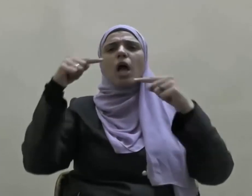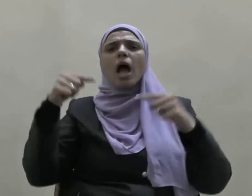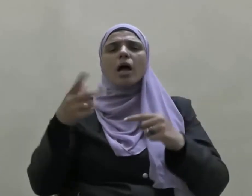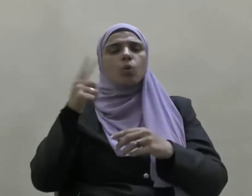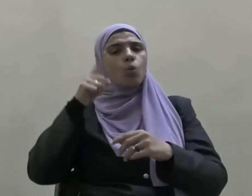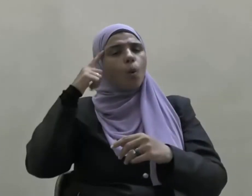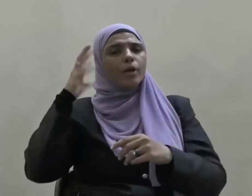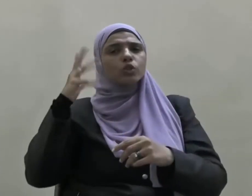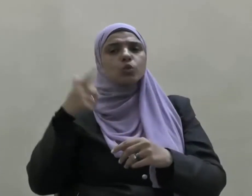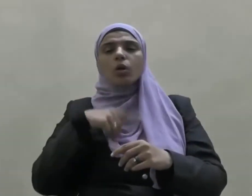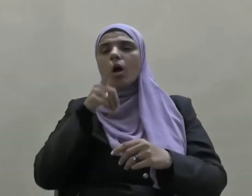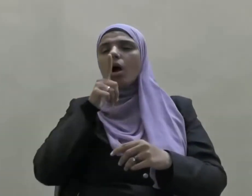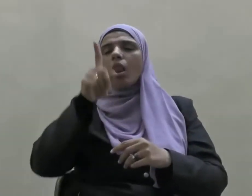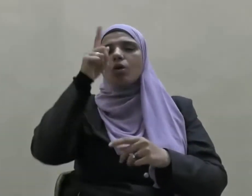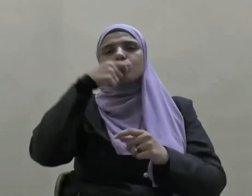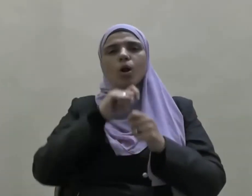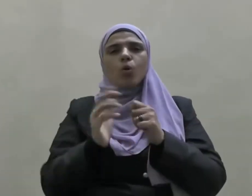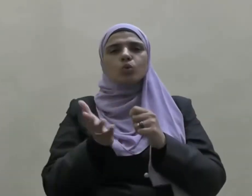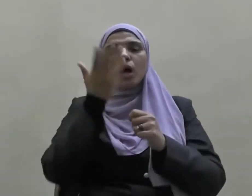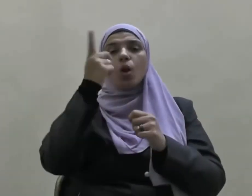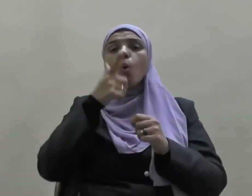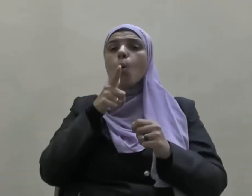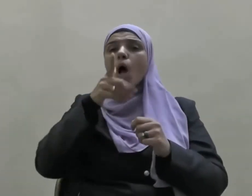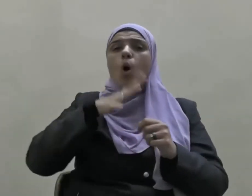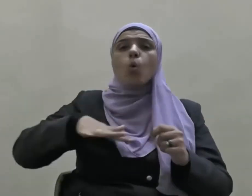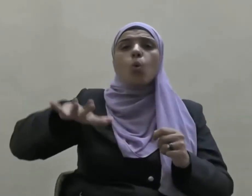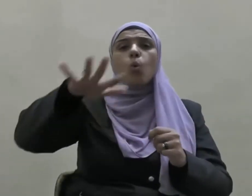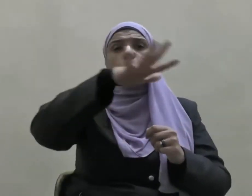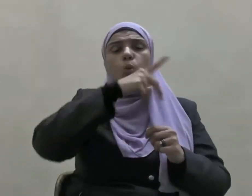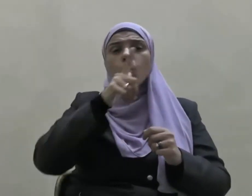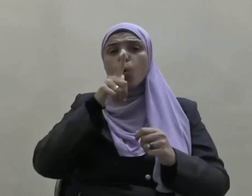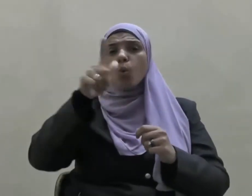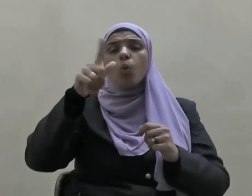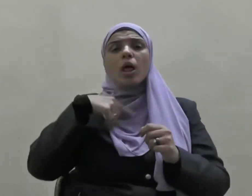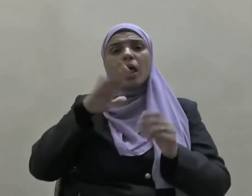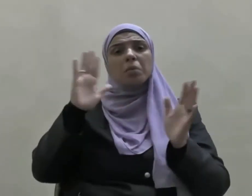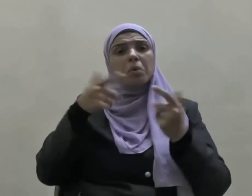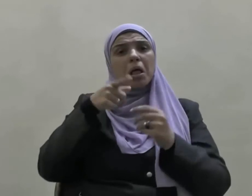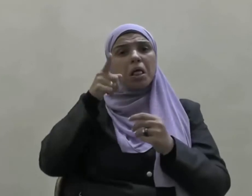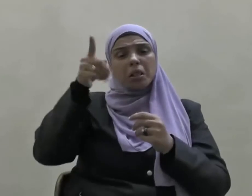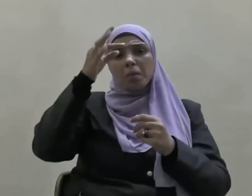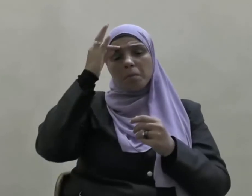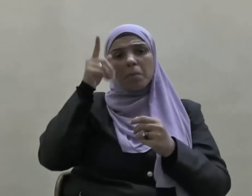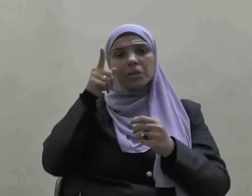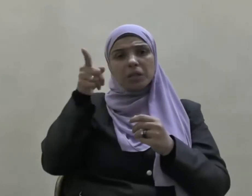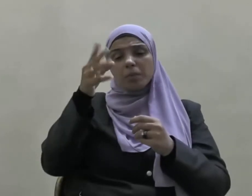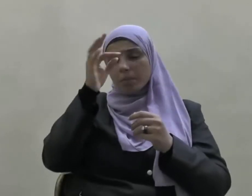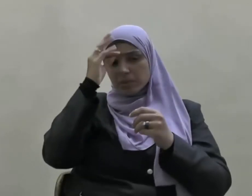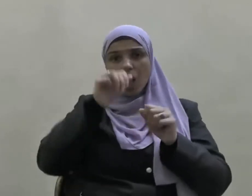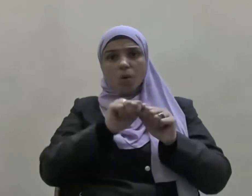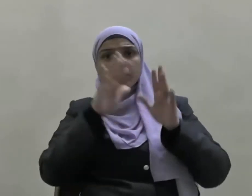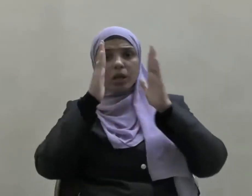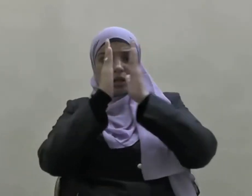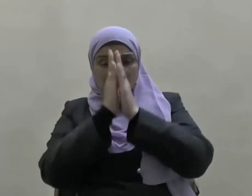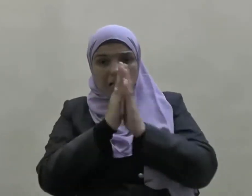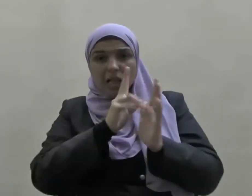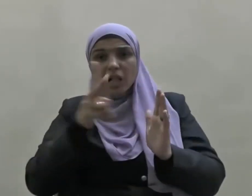ومجنون قال تعالى وَيَقُولُونَ أَإِنَّا لَتَارِكُوا آلِهَتِنَا